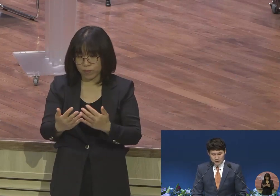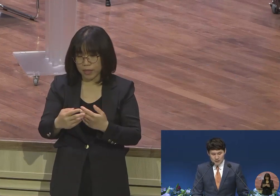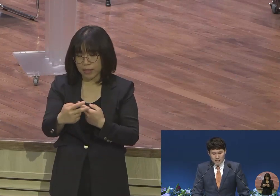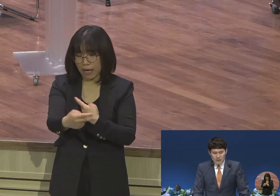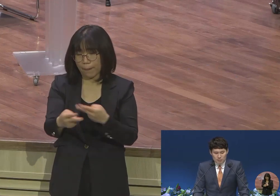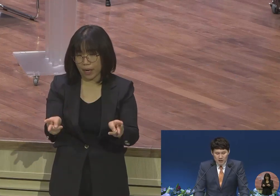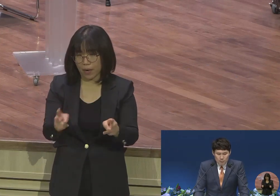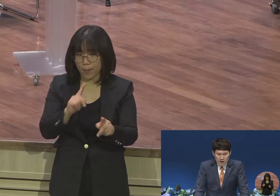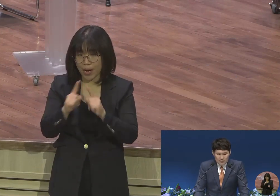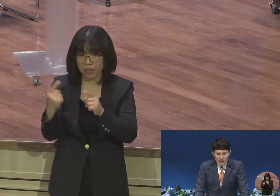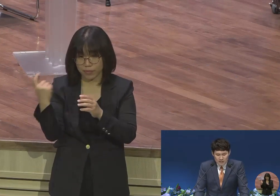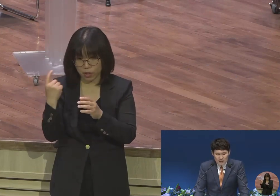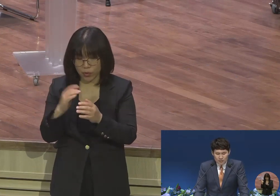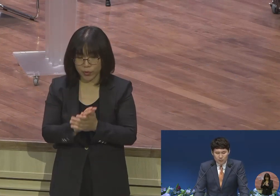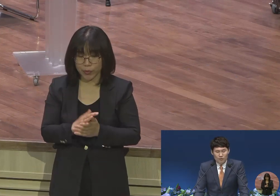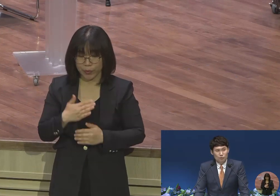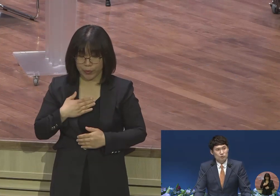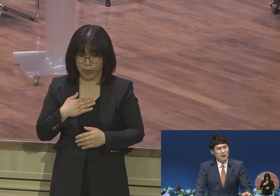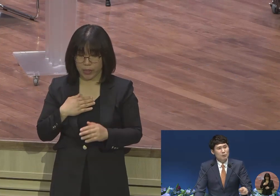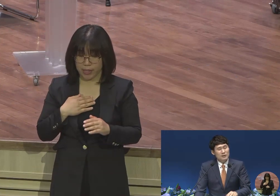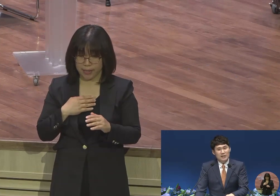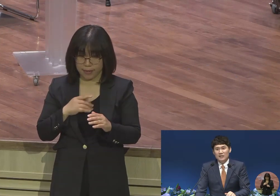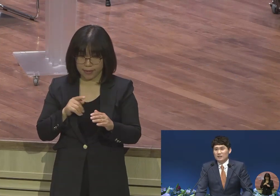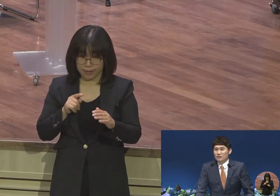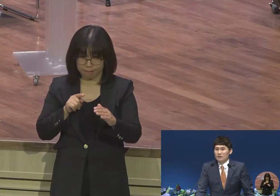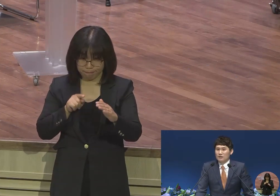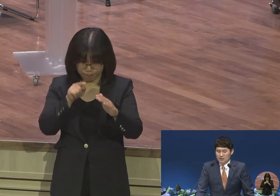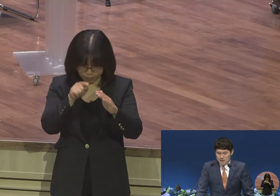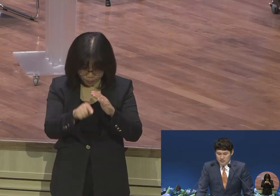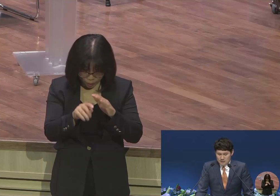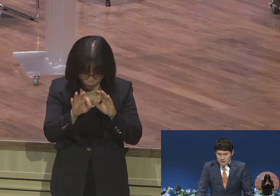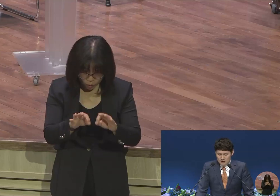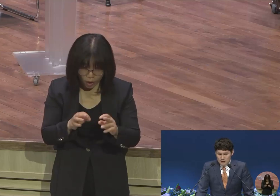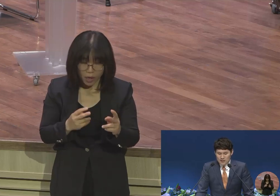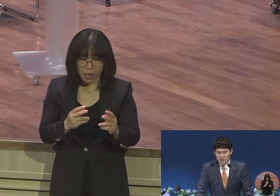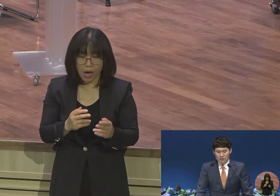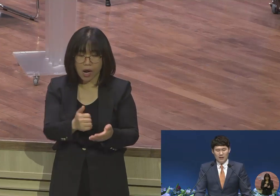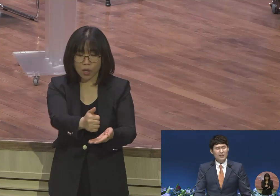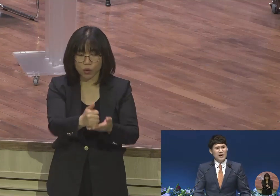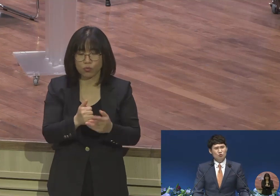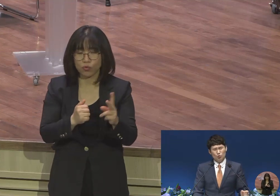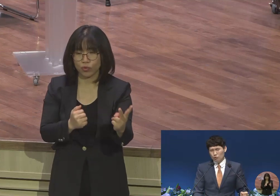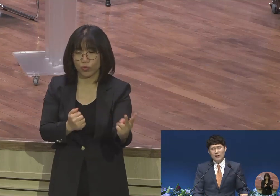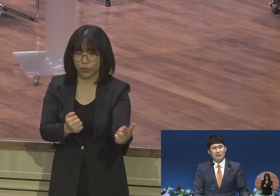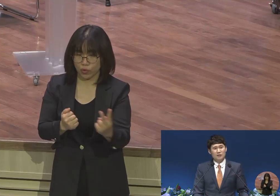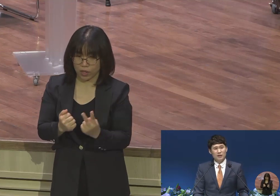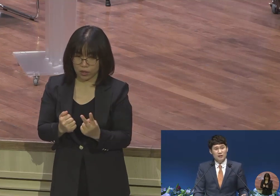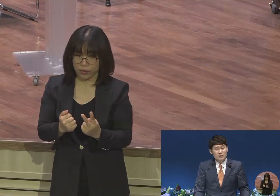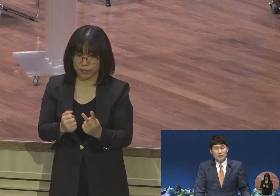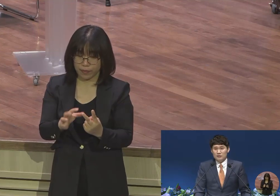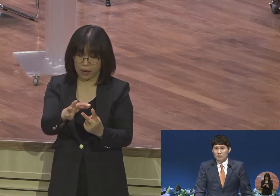제가 신방 캠퍼 가는 날 그 날에도 두 사람이 와서 앉아있더라고요 한 사람은 한때 아주 똑똑한 엘리트 학생